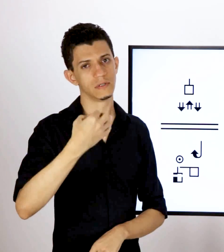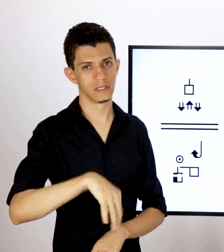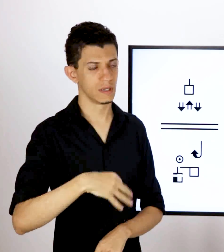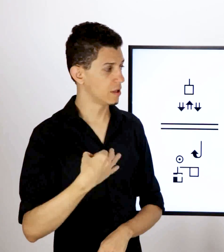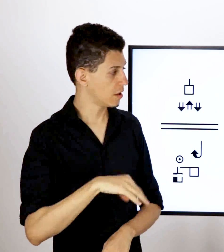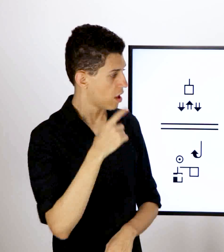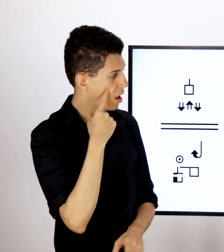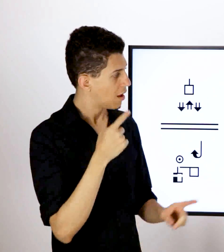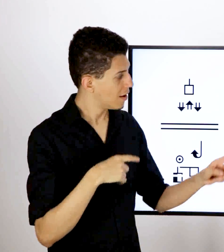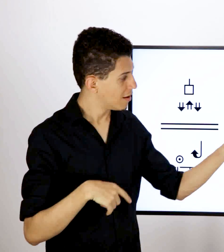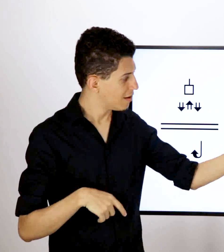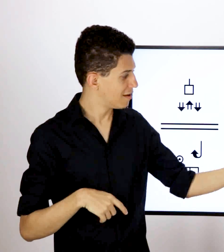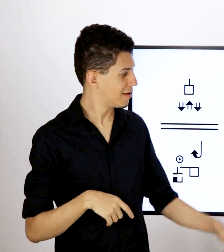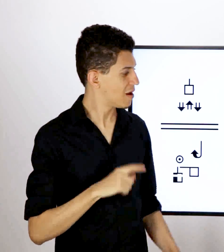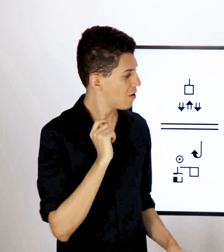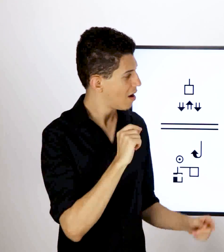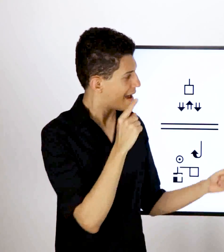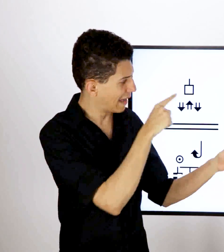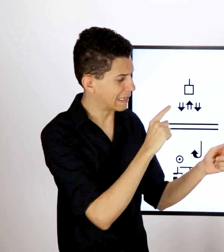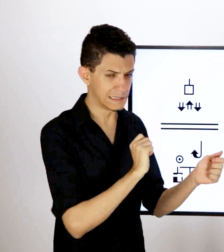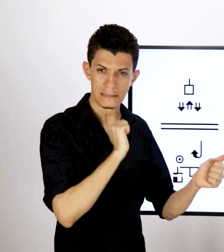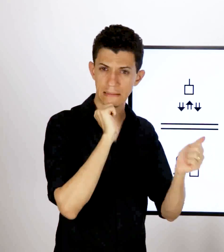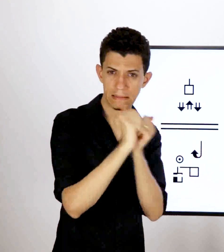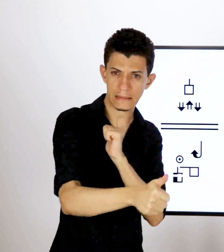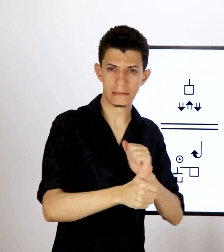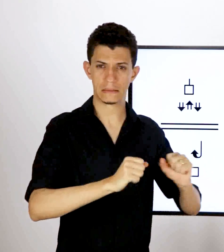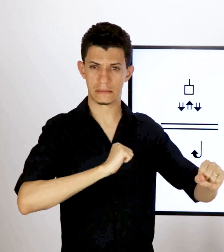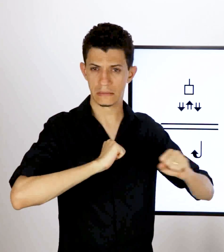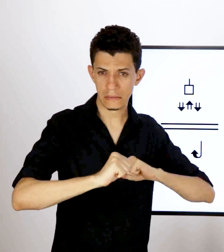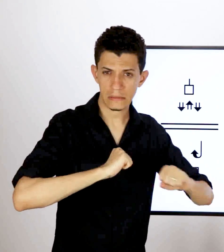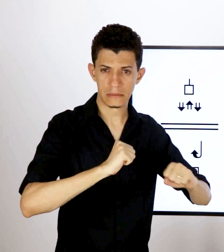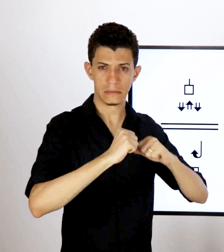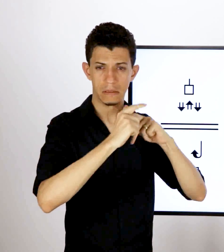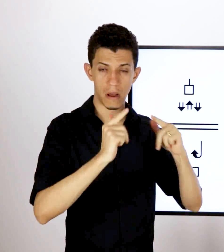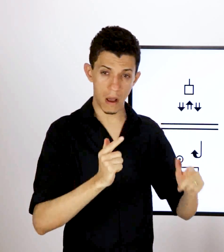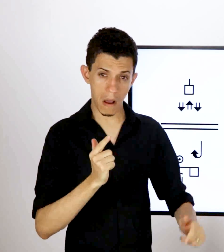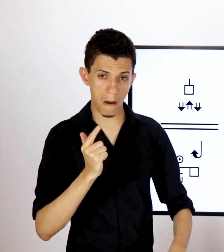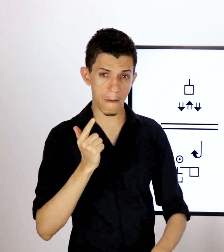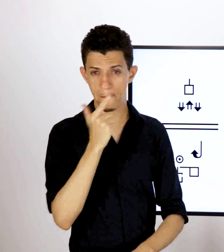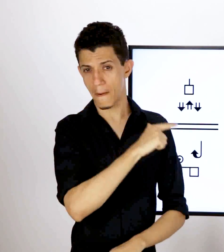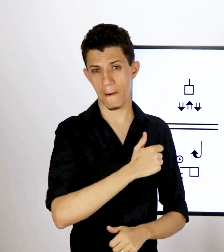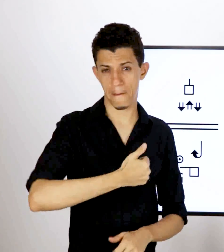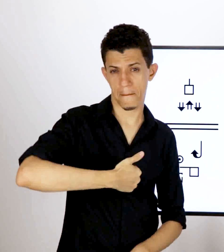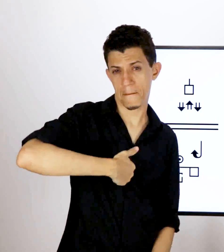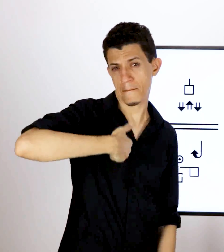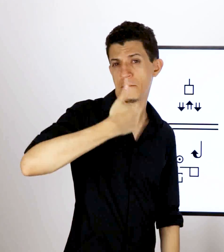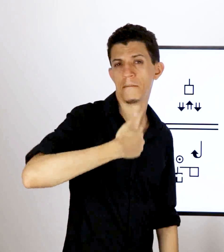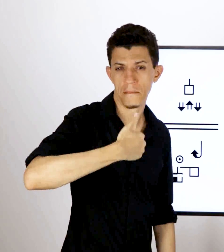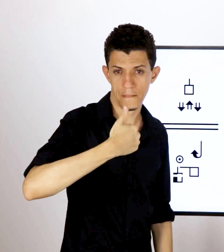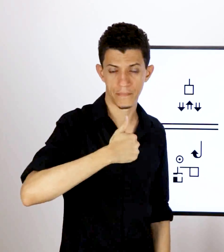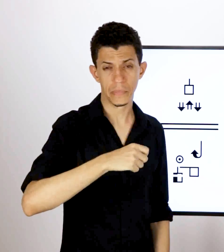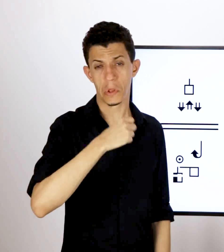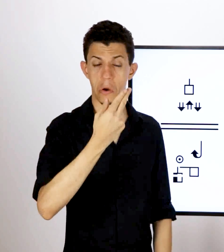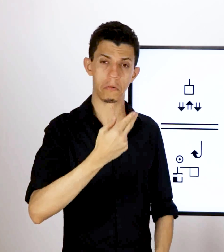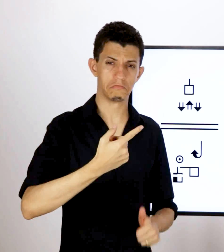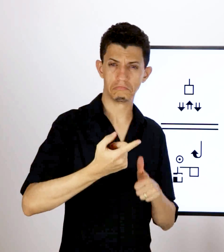Eles dão a ideia de algo que tem prioridade, algo que aconteceu em primeiro lugar. Como num caso, por exemplo, de um esporte, você pode dizer,